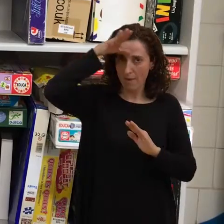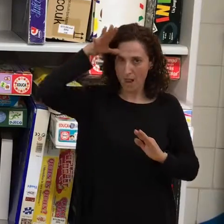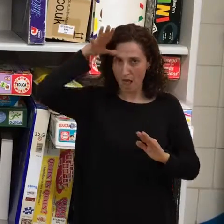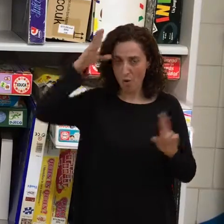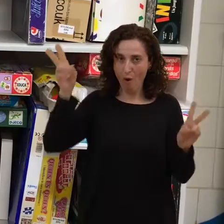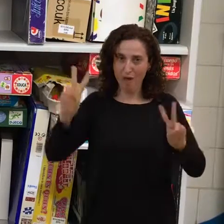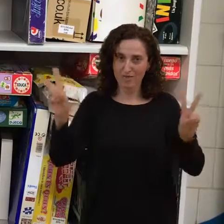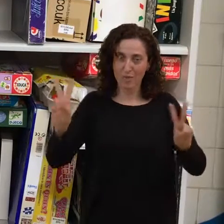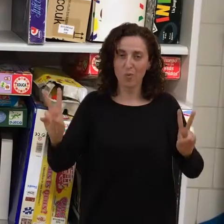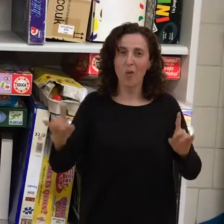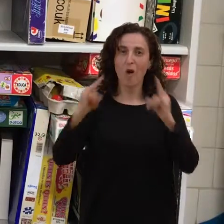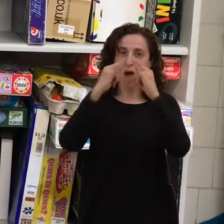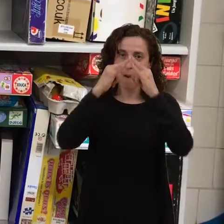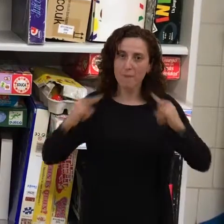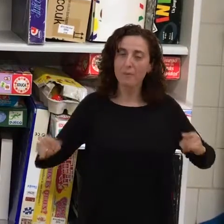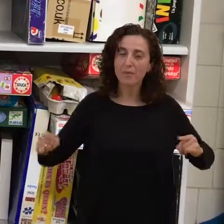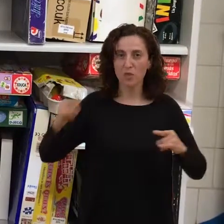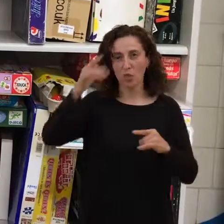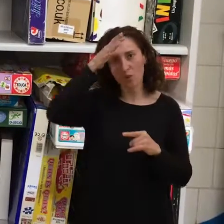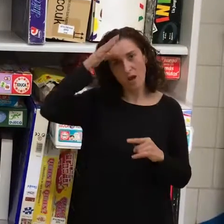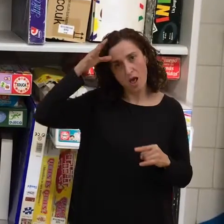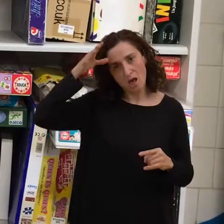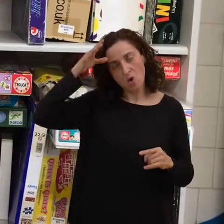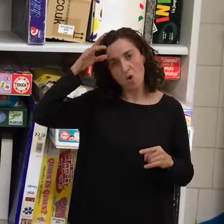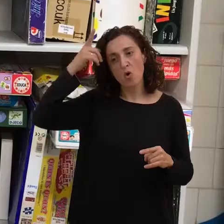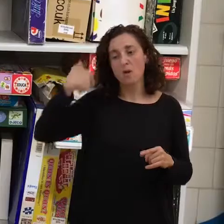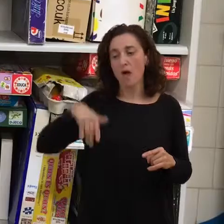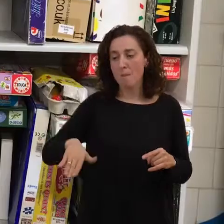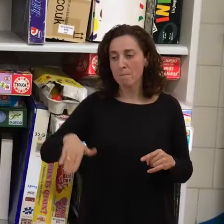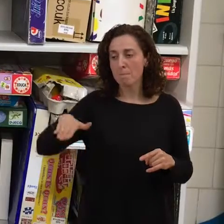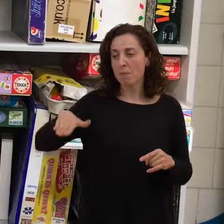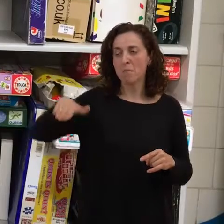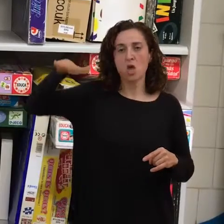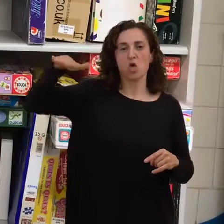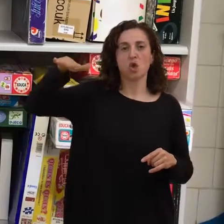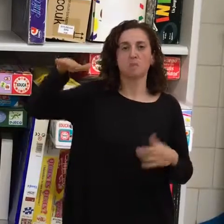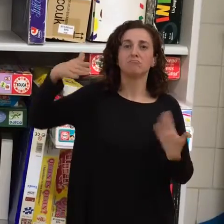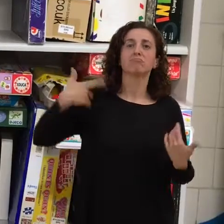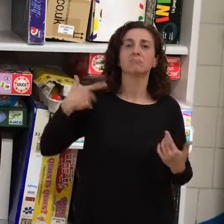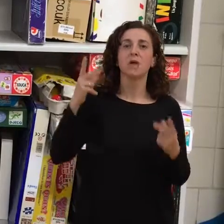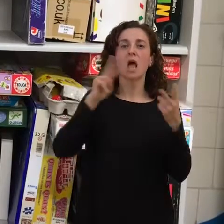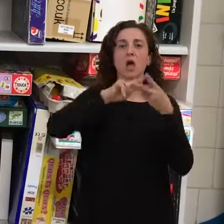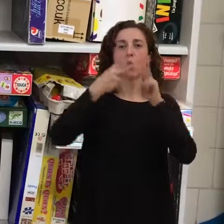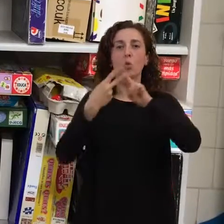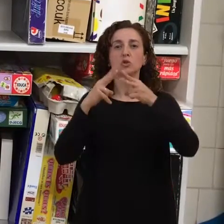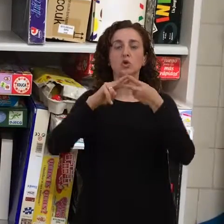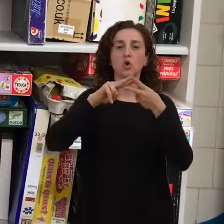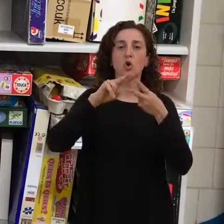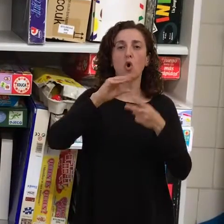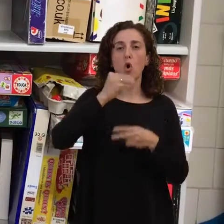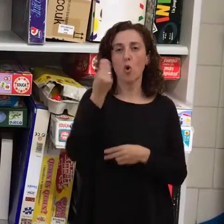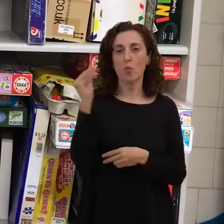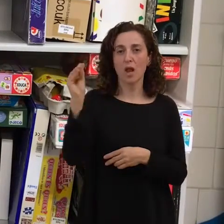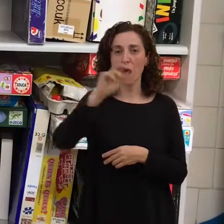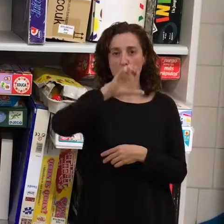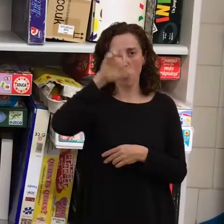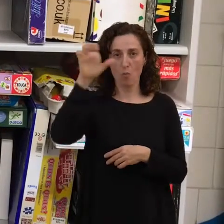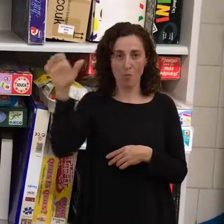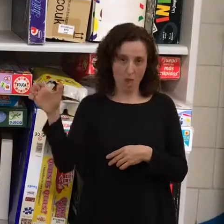verano. Luego ya cuando se más mayores los encuentros europeos. Y luego ya